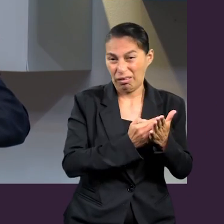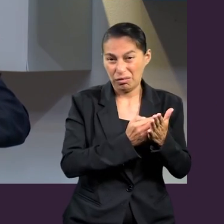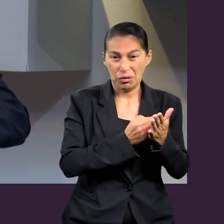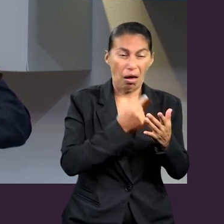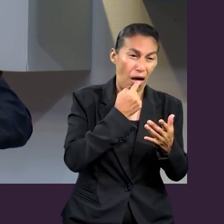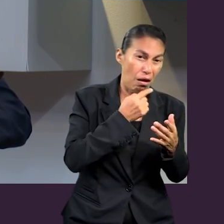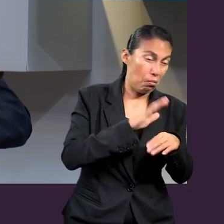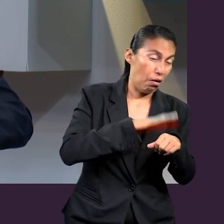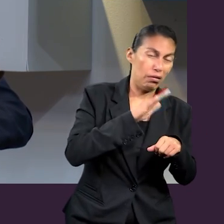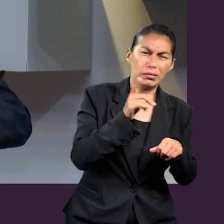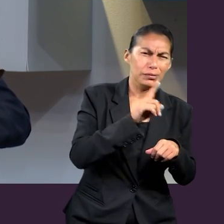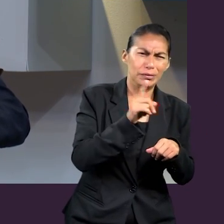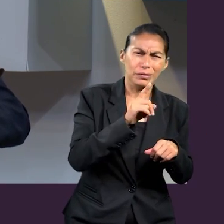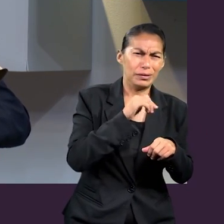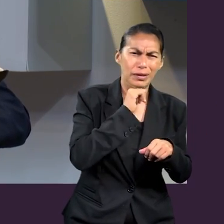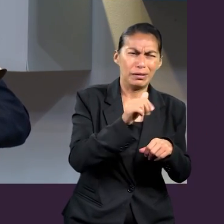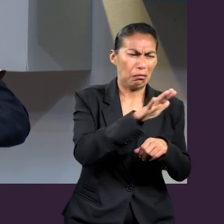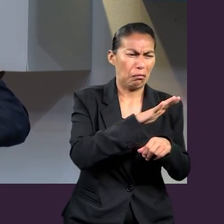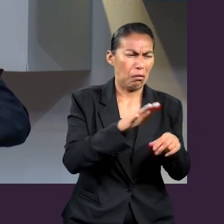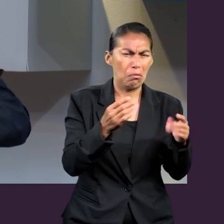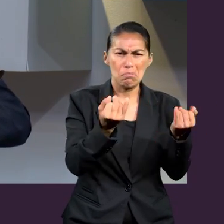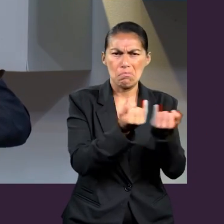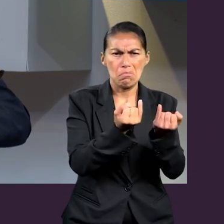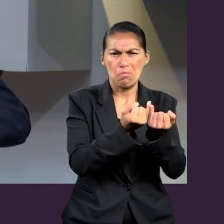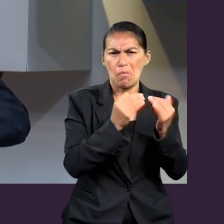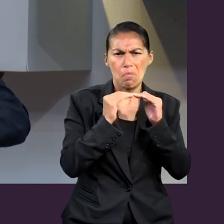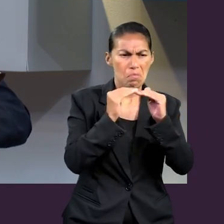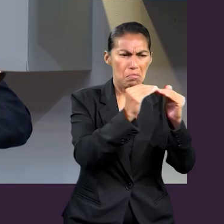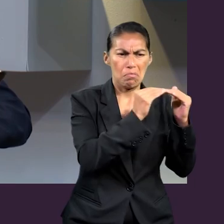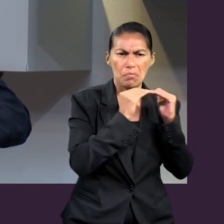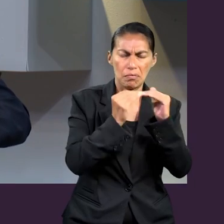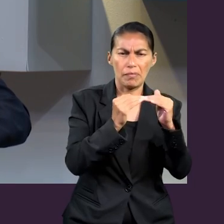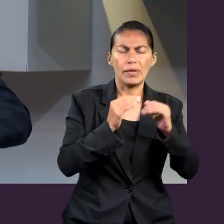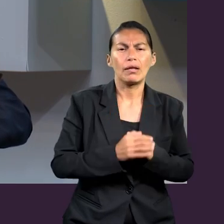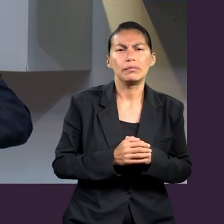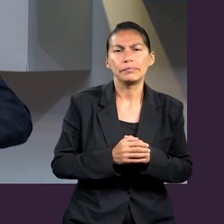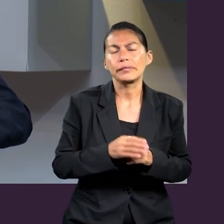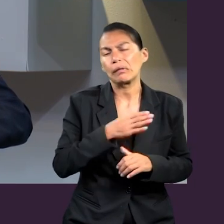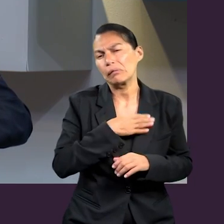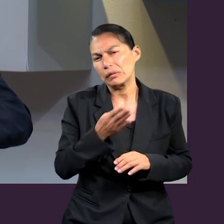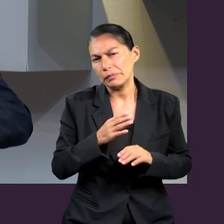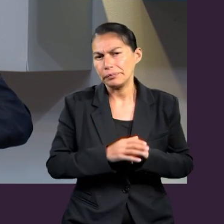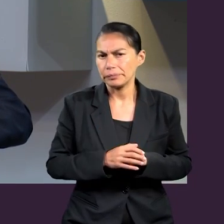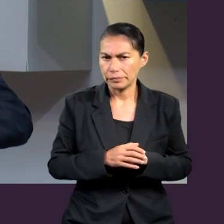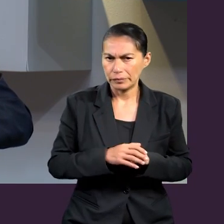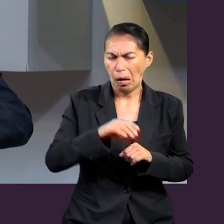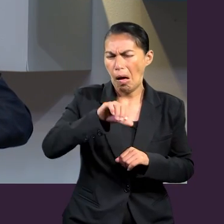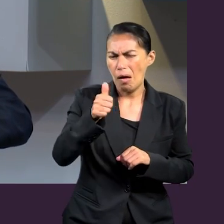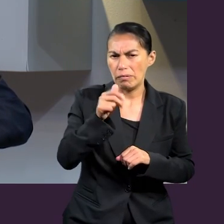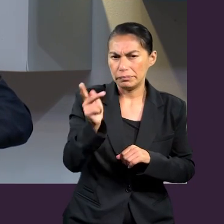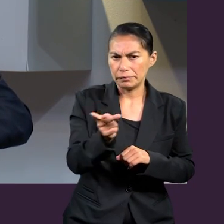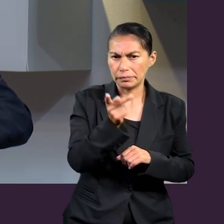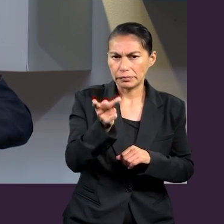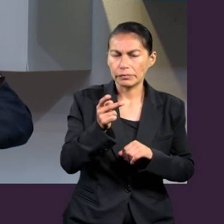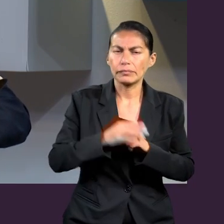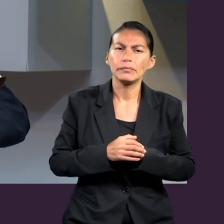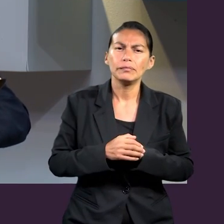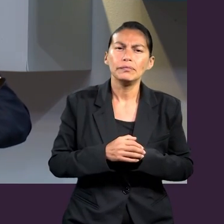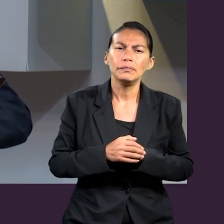importante o menos importante. Todos son importantes, ¿no? Incluso ahí viene un comentario, ¿no? De esa faula de sopo. Bueno, pero ahora